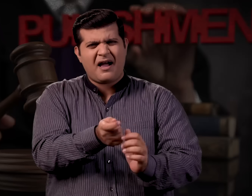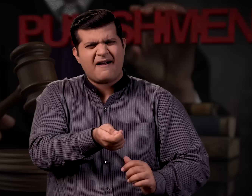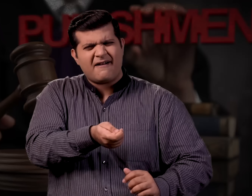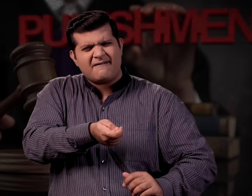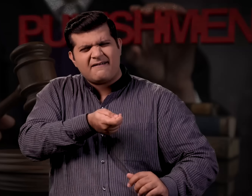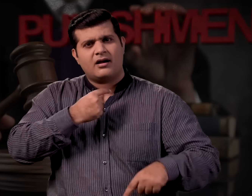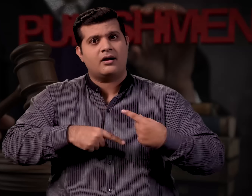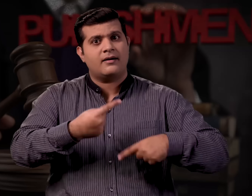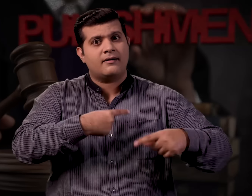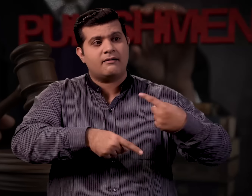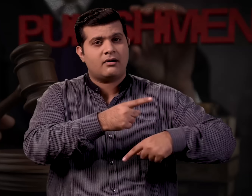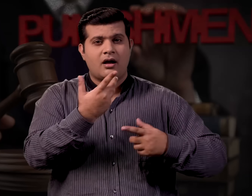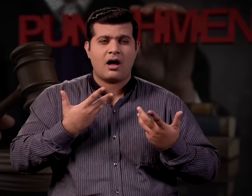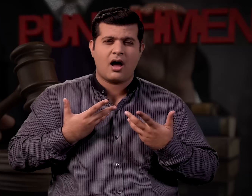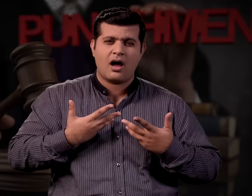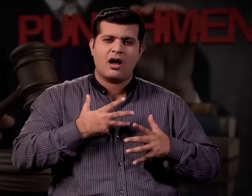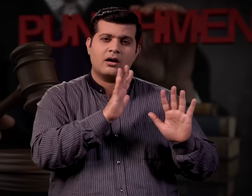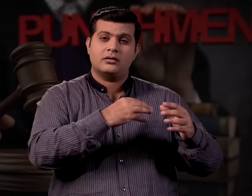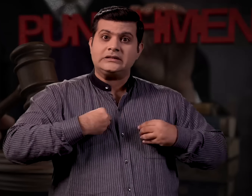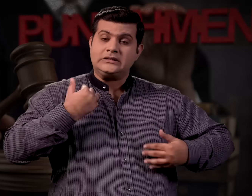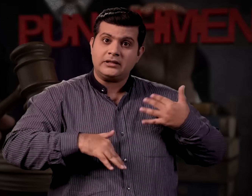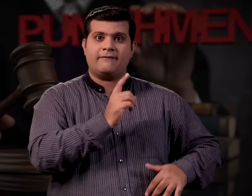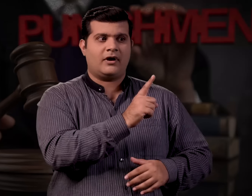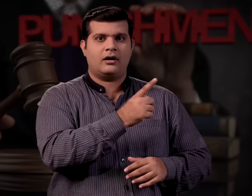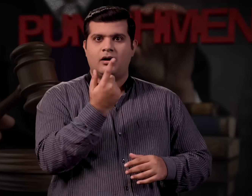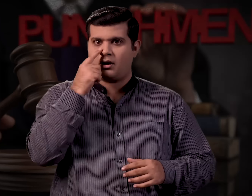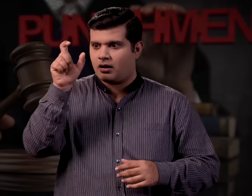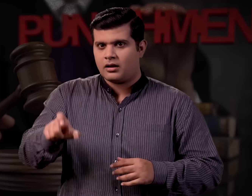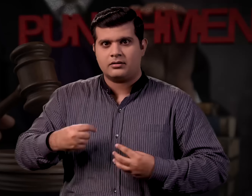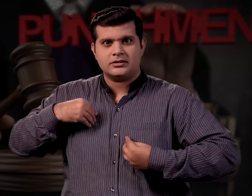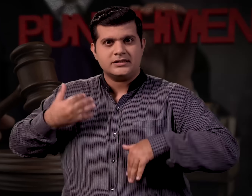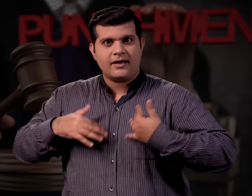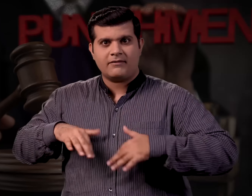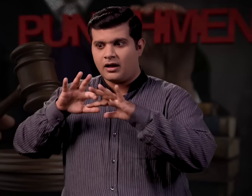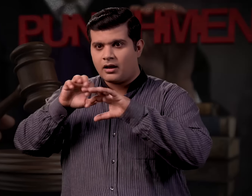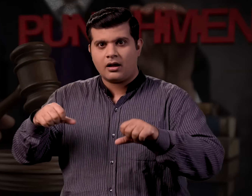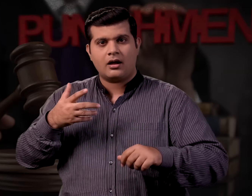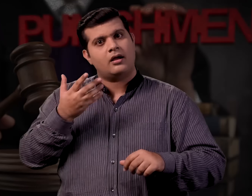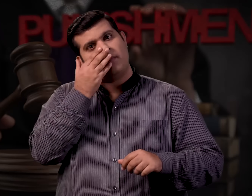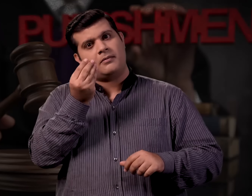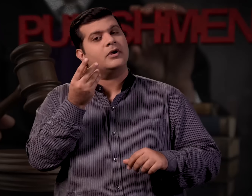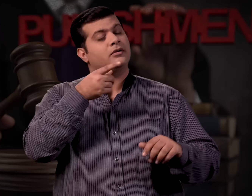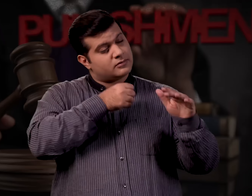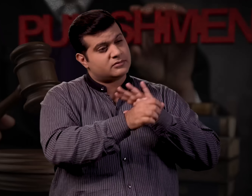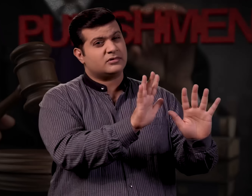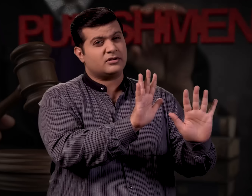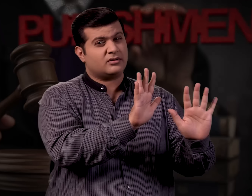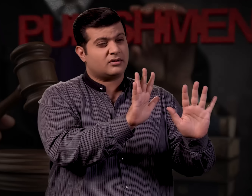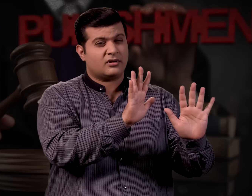हर दिन उसे पीटा जाता है और उसी तरह पीड़ित किया जाता है जैसे वह बलातकार के पीड़ित को